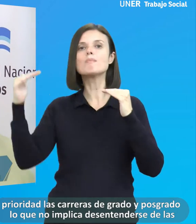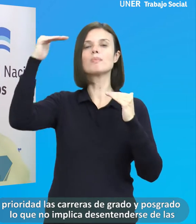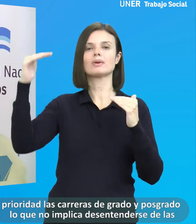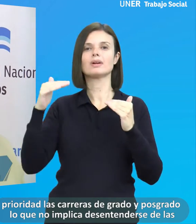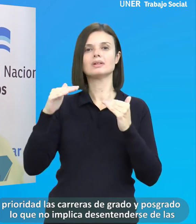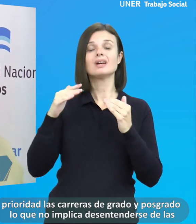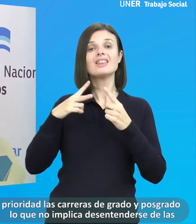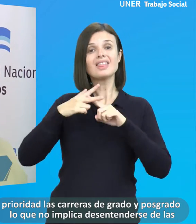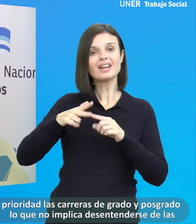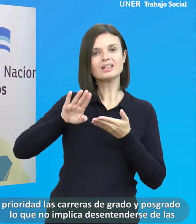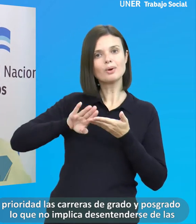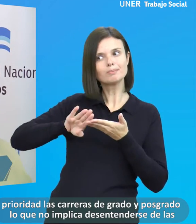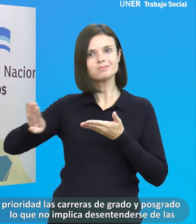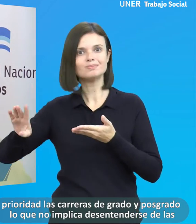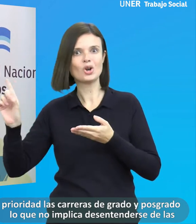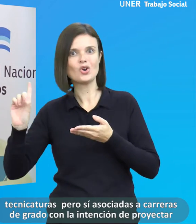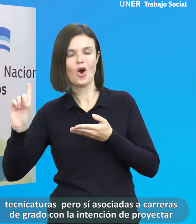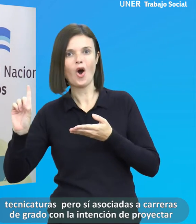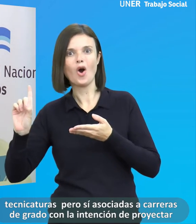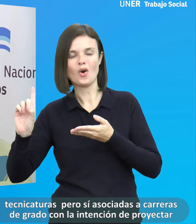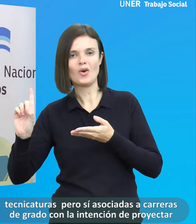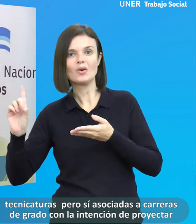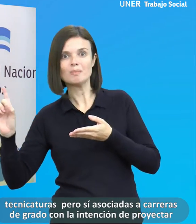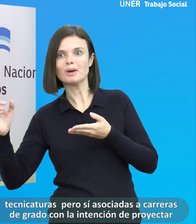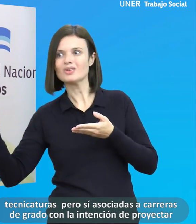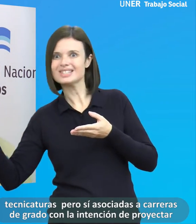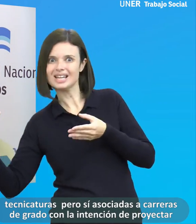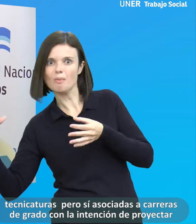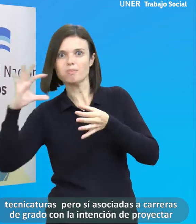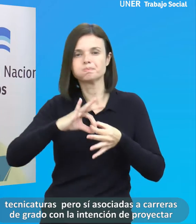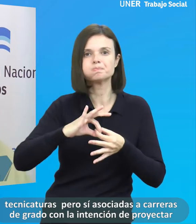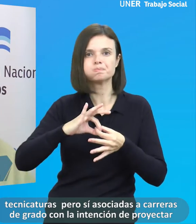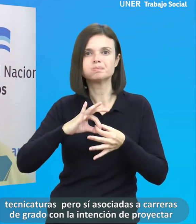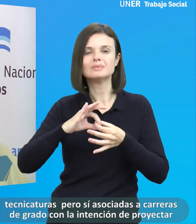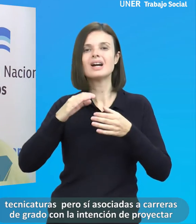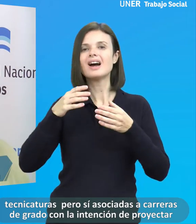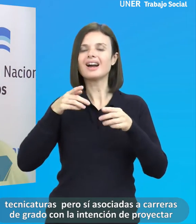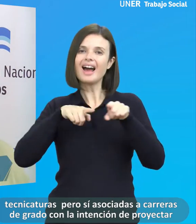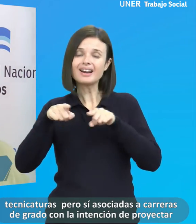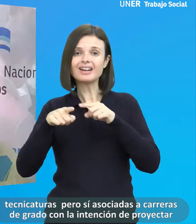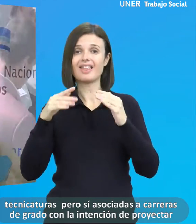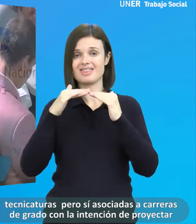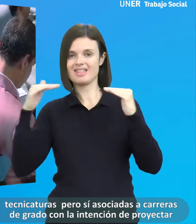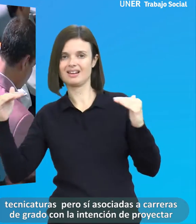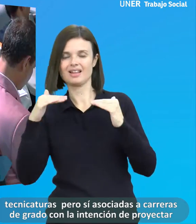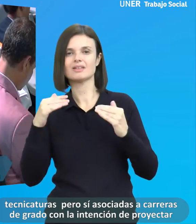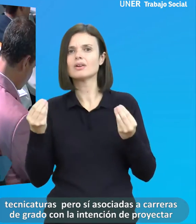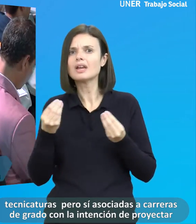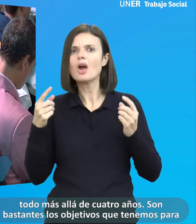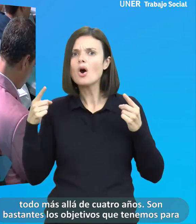desentenderse de las tecnicaturas, pero sí asociadas a carreras de grado,